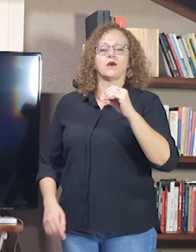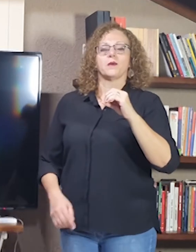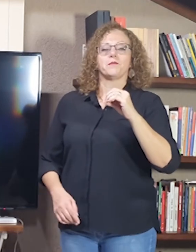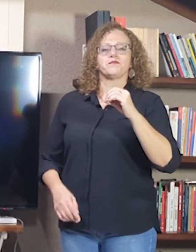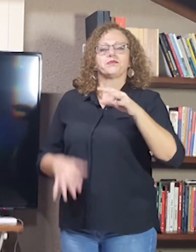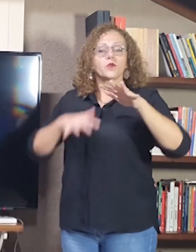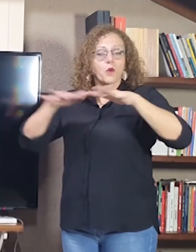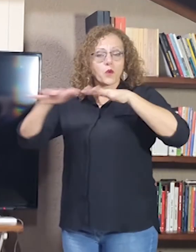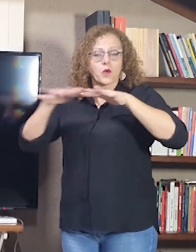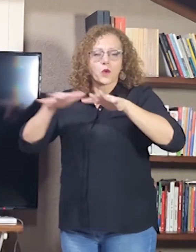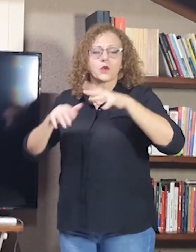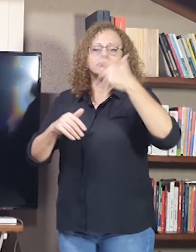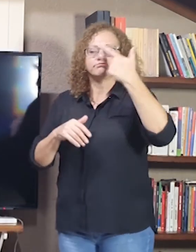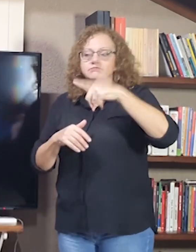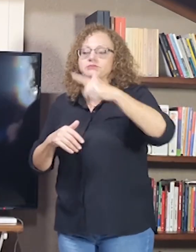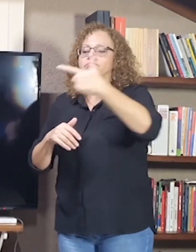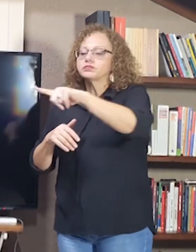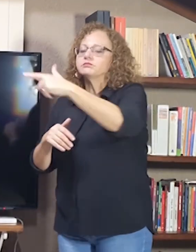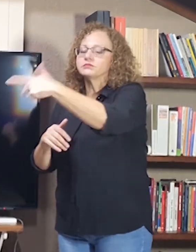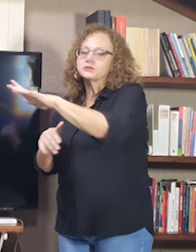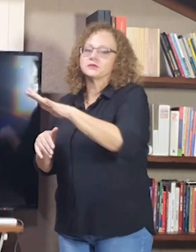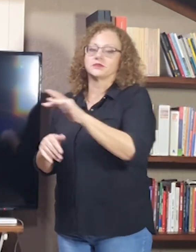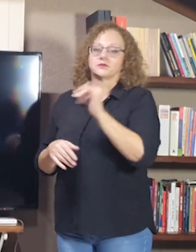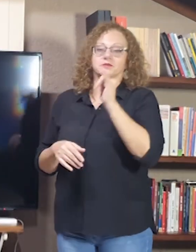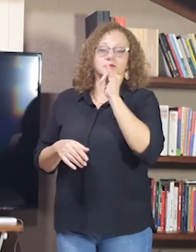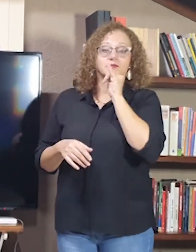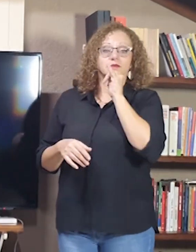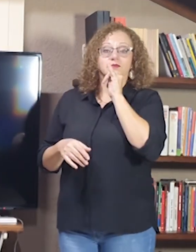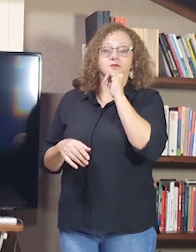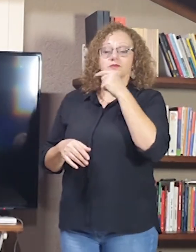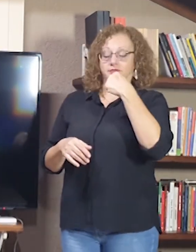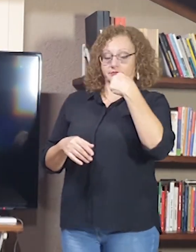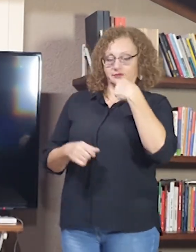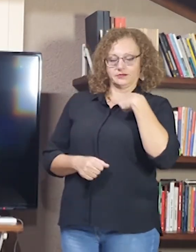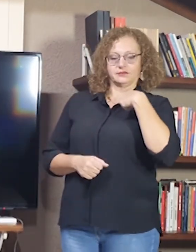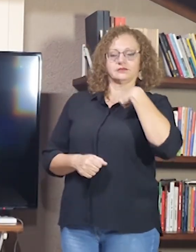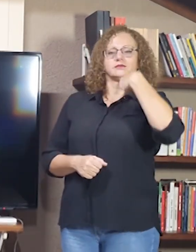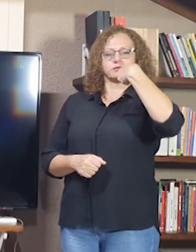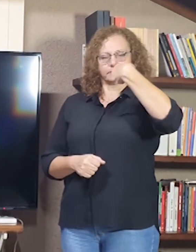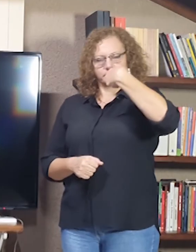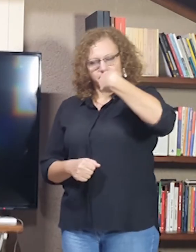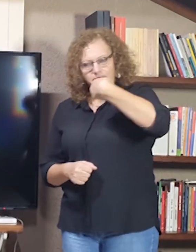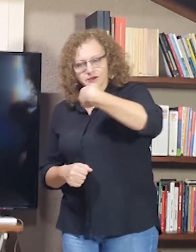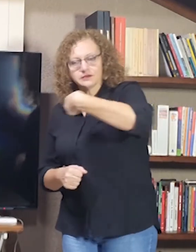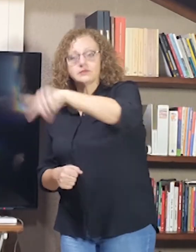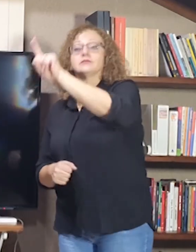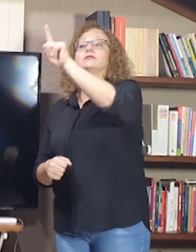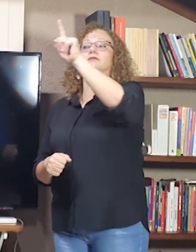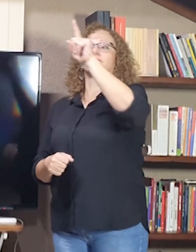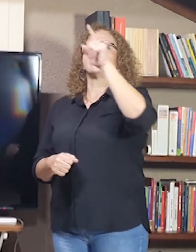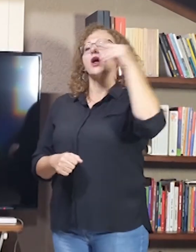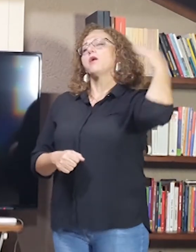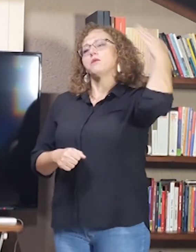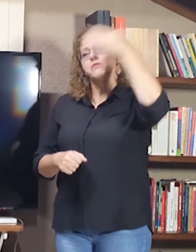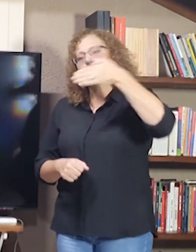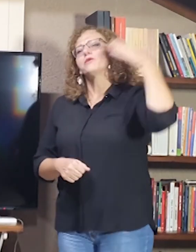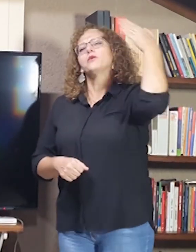A flexão de aspecto. Por exemplo, eu vou. Eu vou, vou, vou. Percebam este